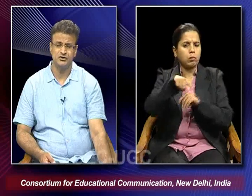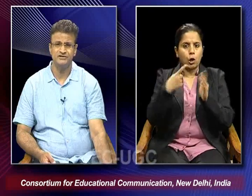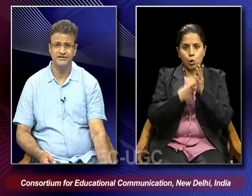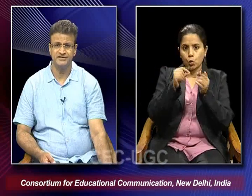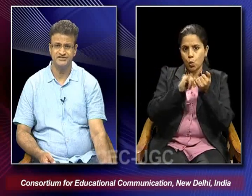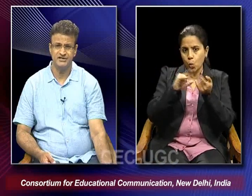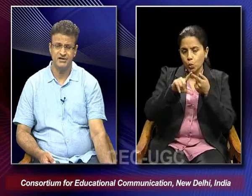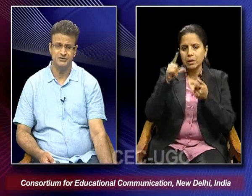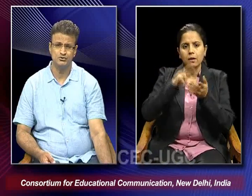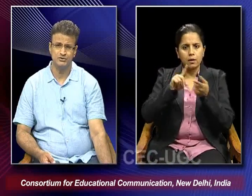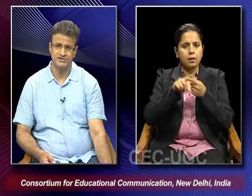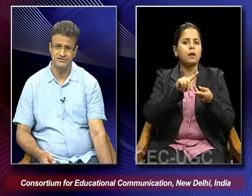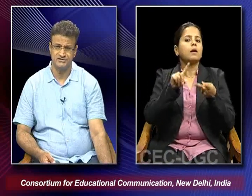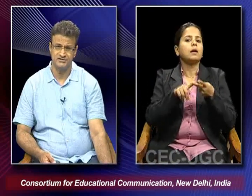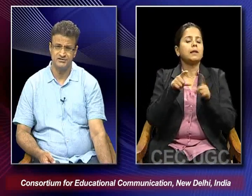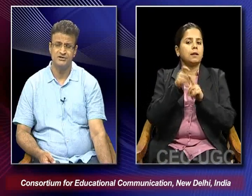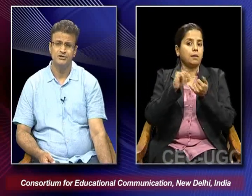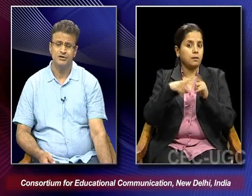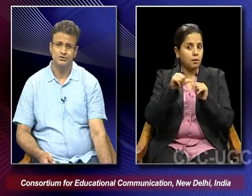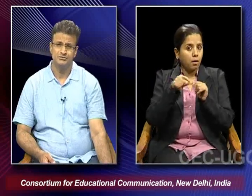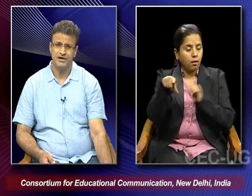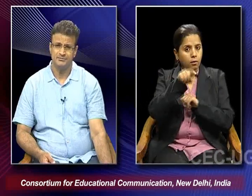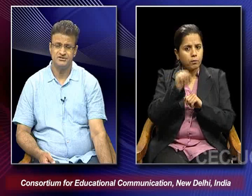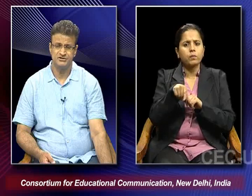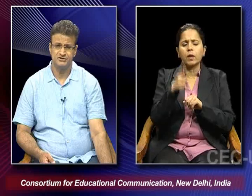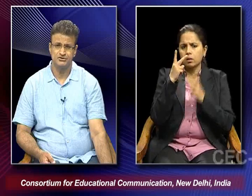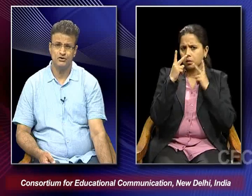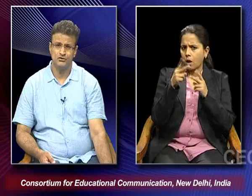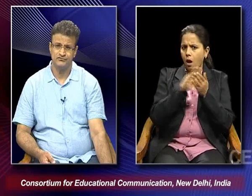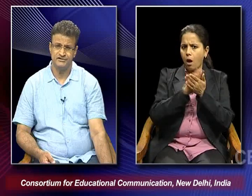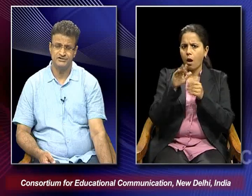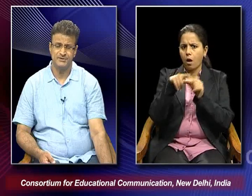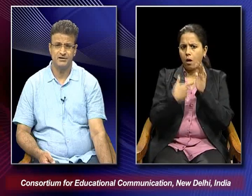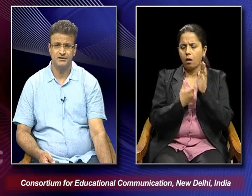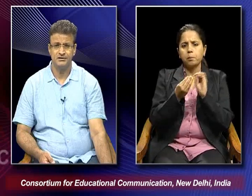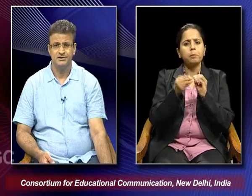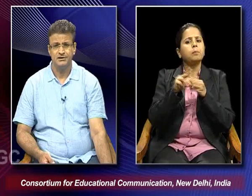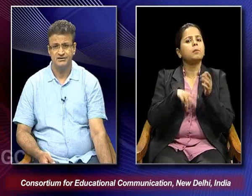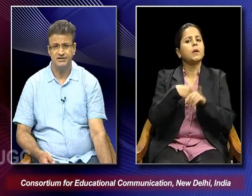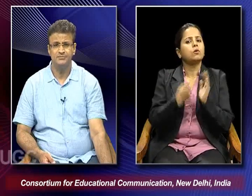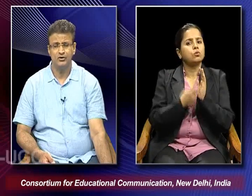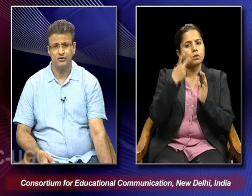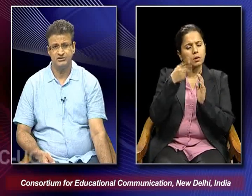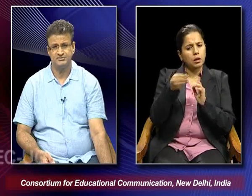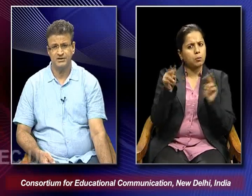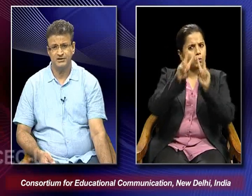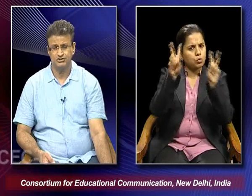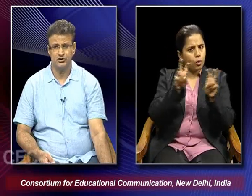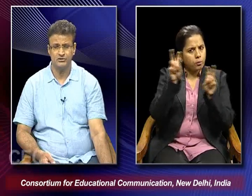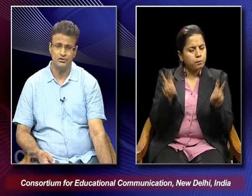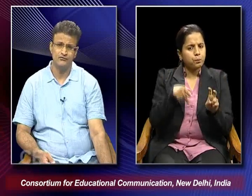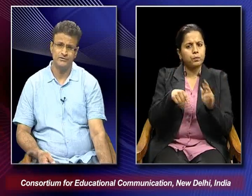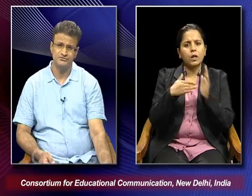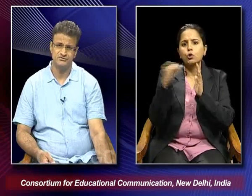Visconti, De Sica, those who are considered to the harbingers of this particular theme or this particular